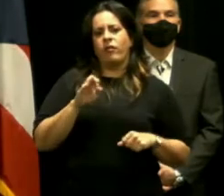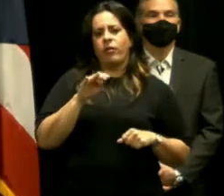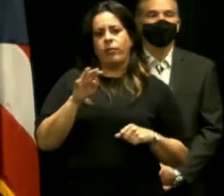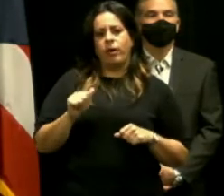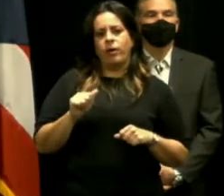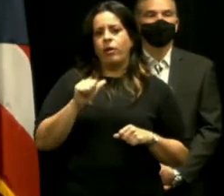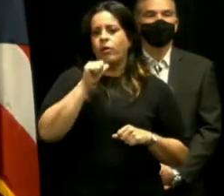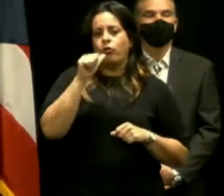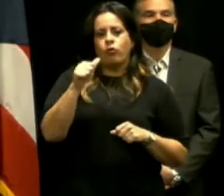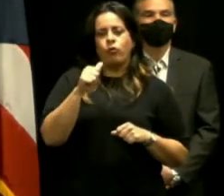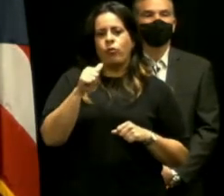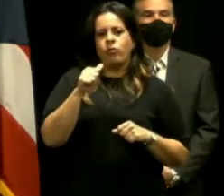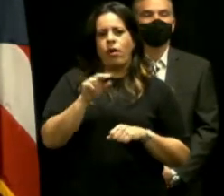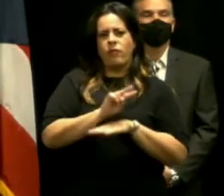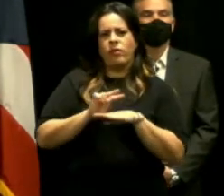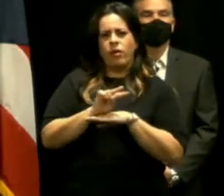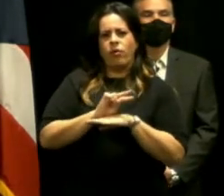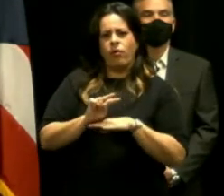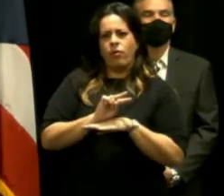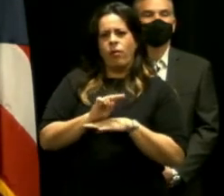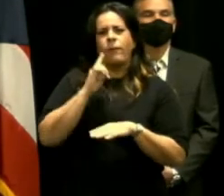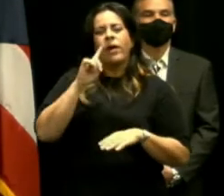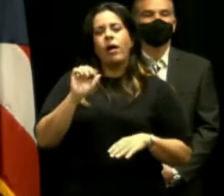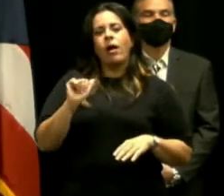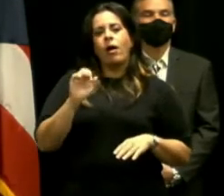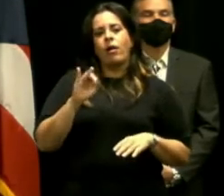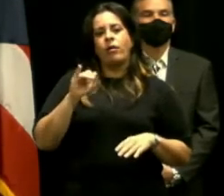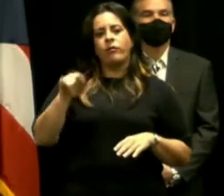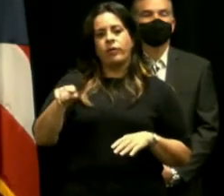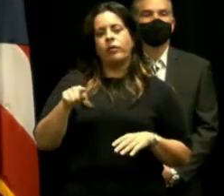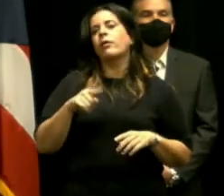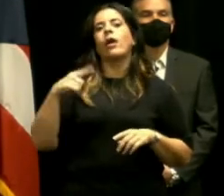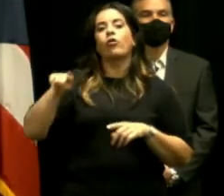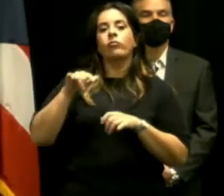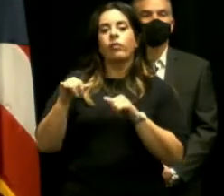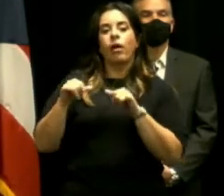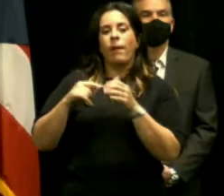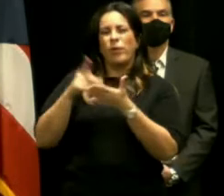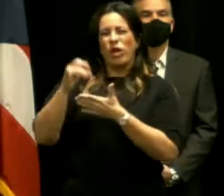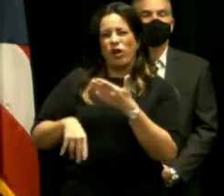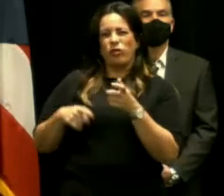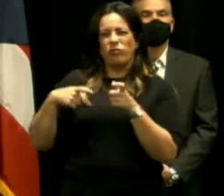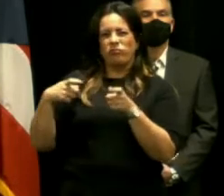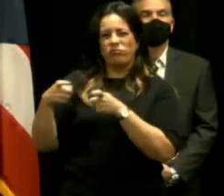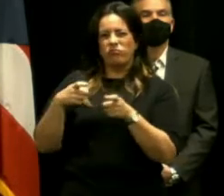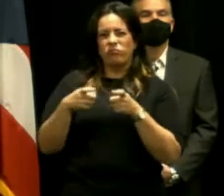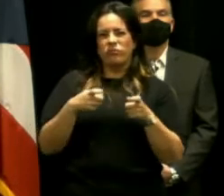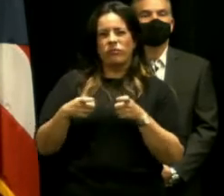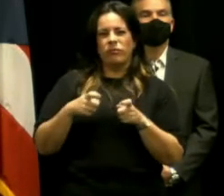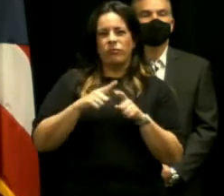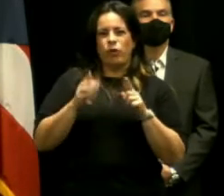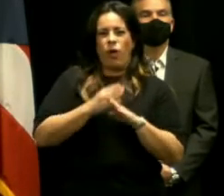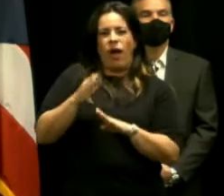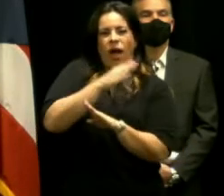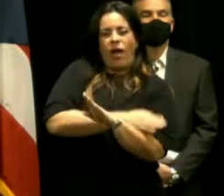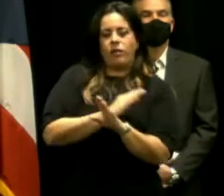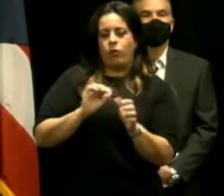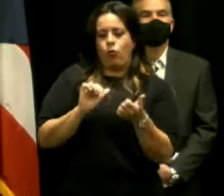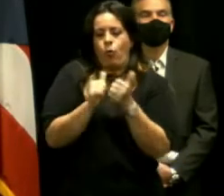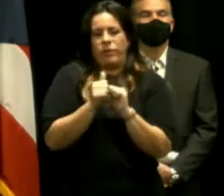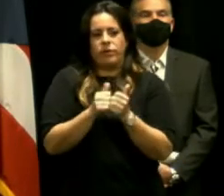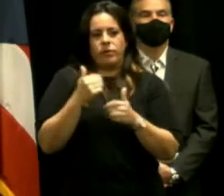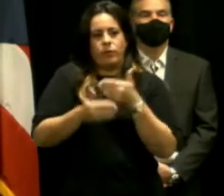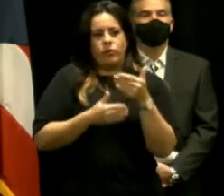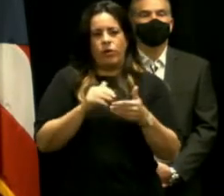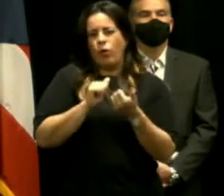daría la dispensa al municipio de Vieques para que AFI actuara como project manager del hospital sin haber pasado por un proceso de competencia cómo